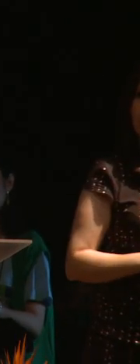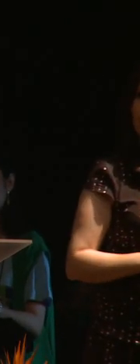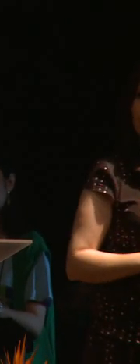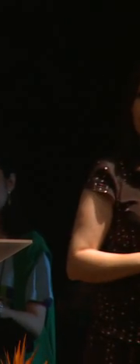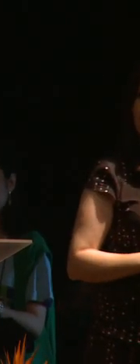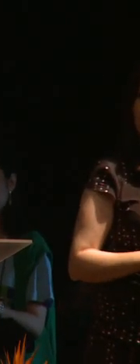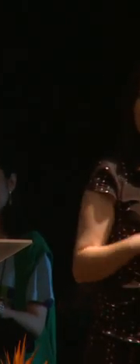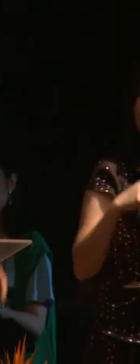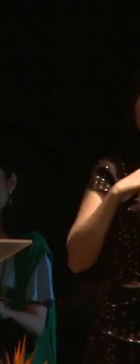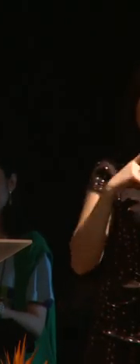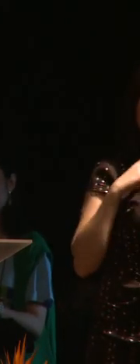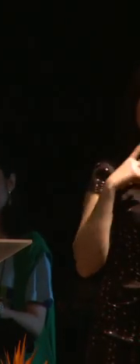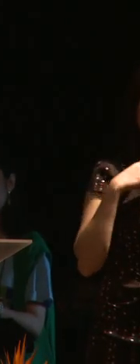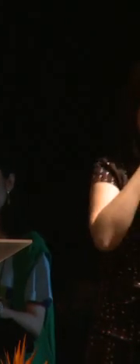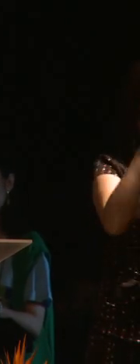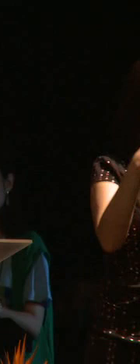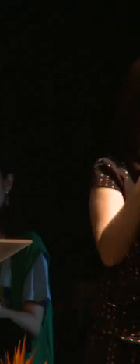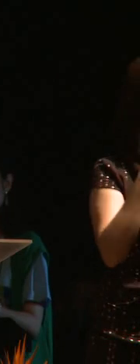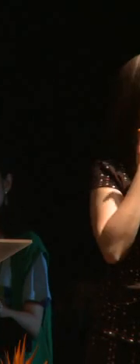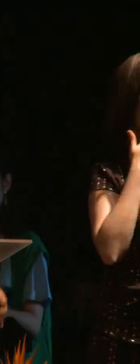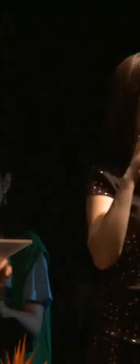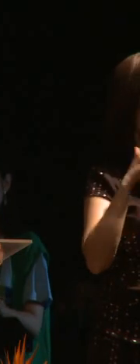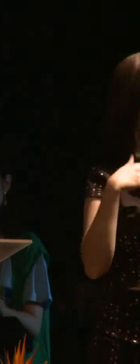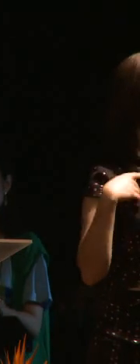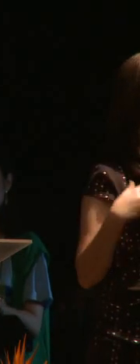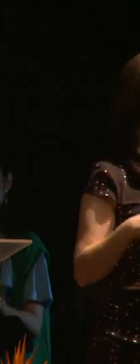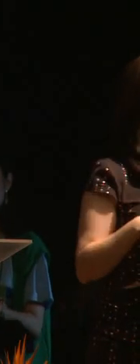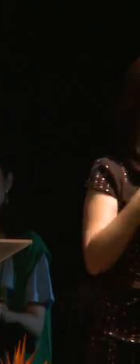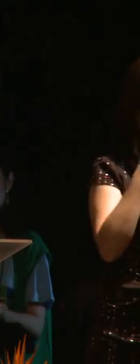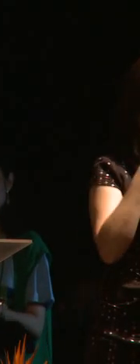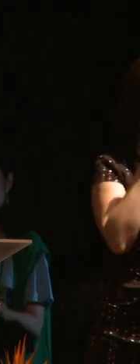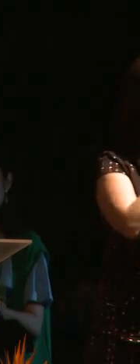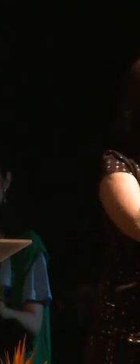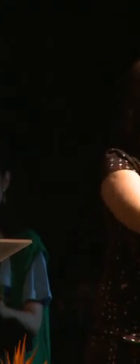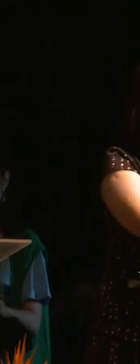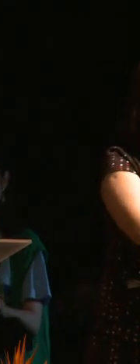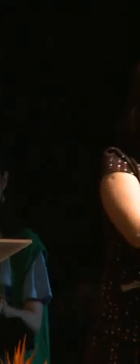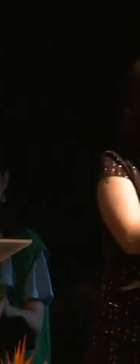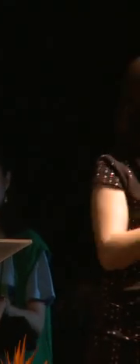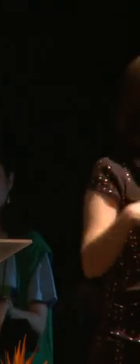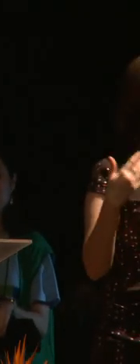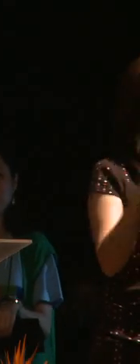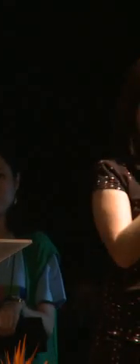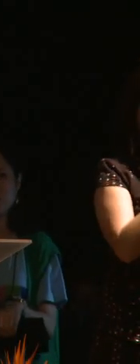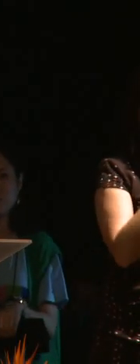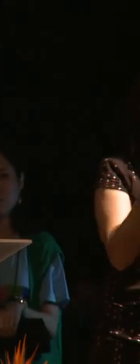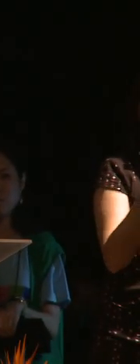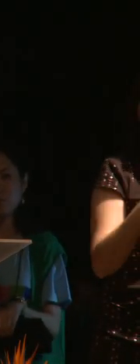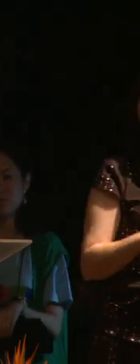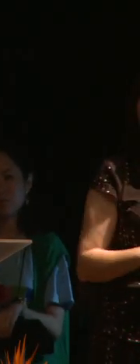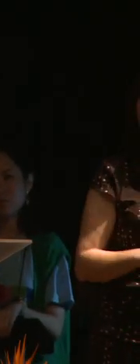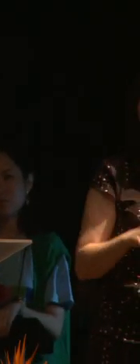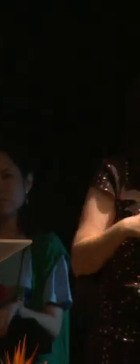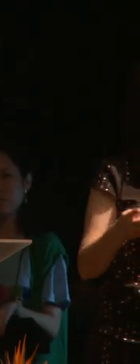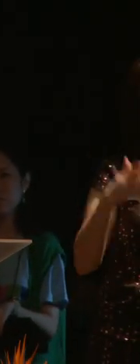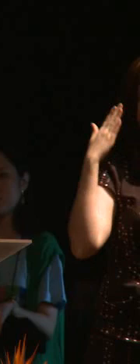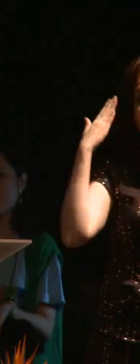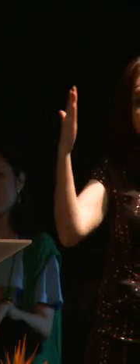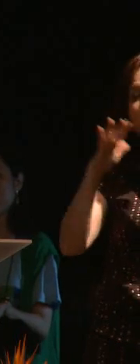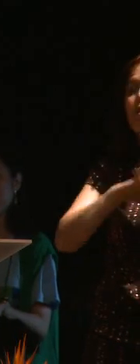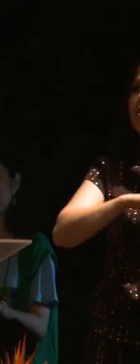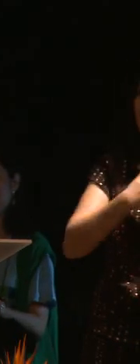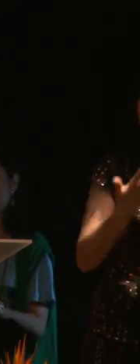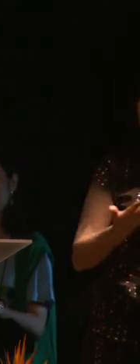Ameaças, perseguições por todos os lados. mas eu agradeço a vocês hoje, agradeço a mesa,